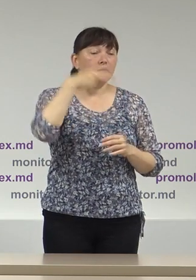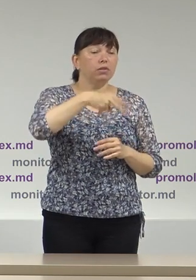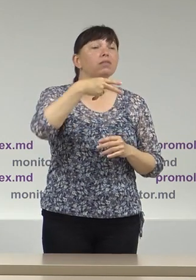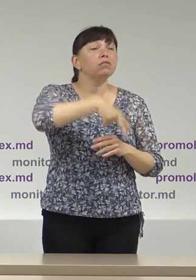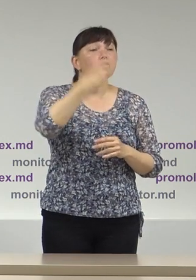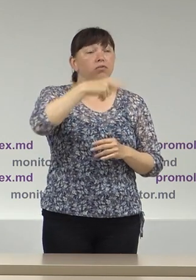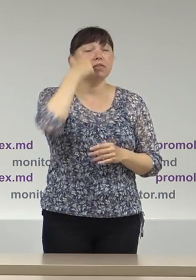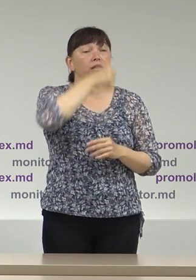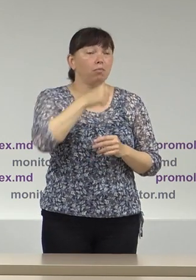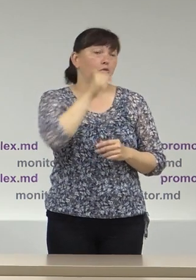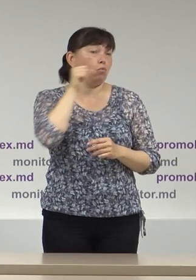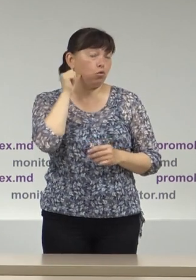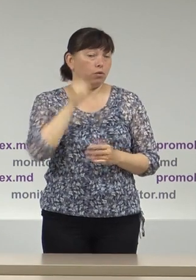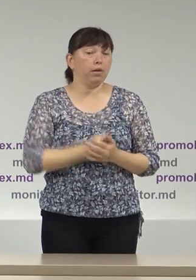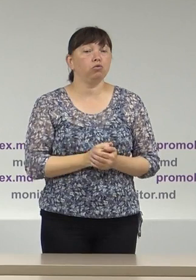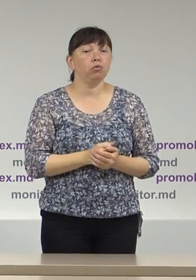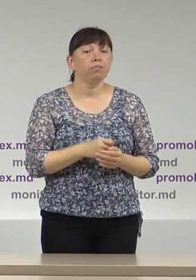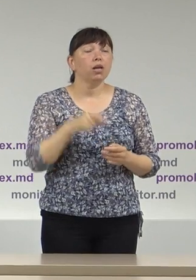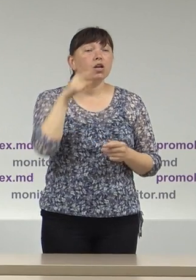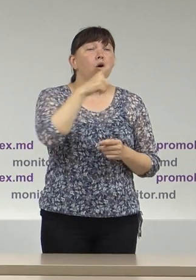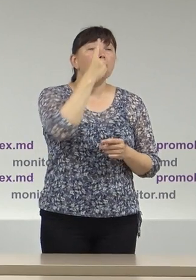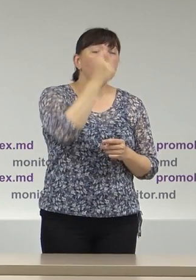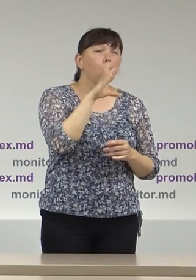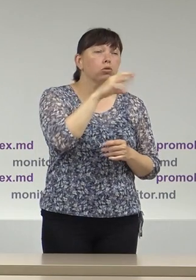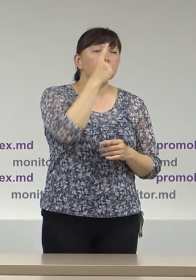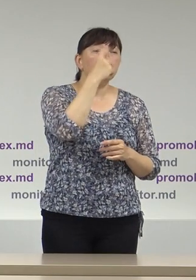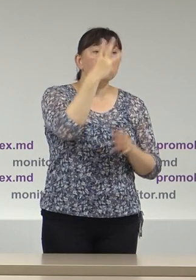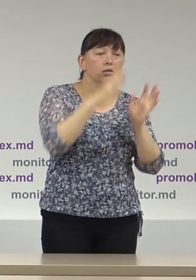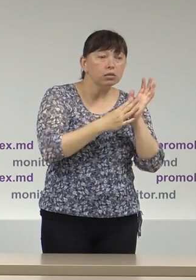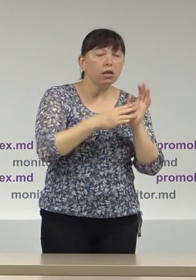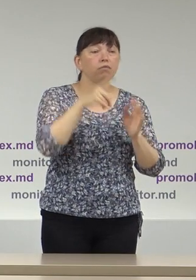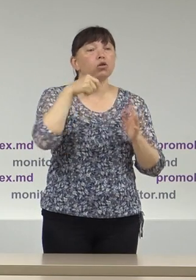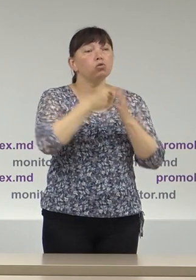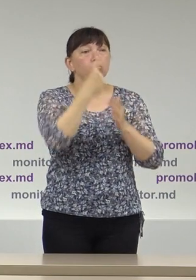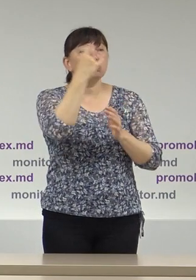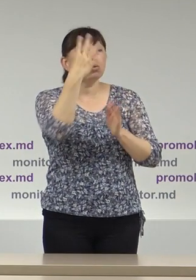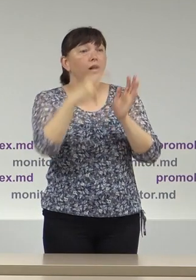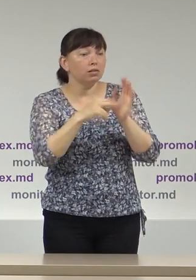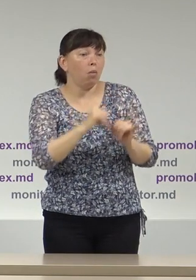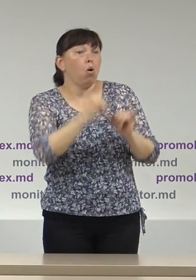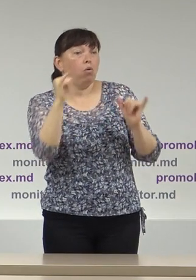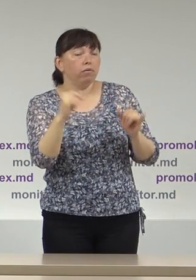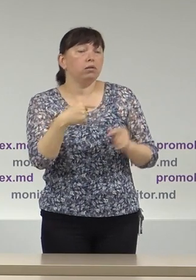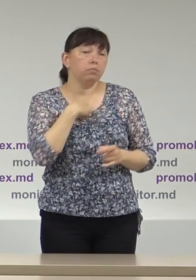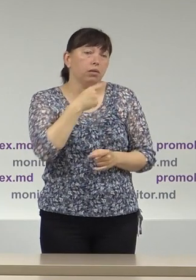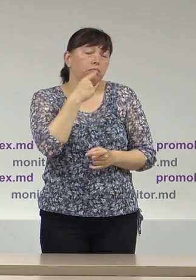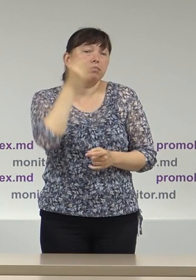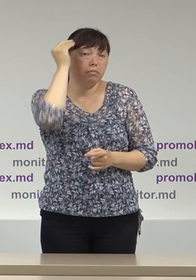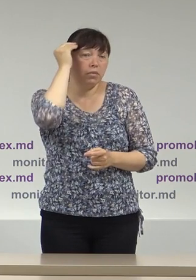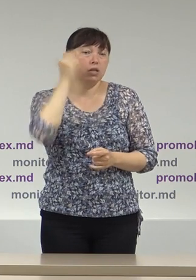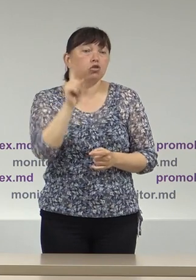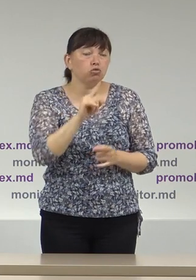Și, în contextul majorării de la 139 la 146 de secții de votare, menționăm că